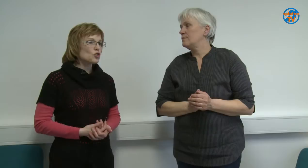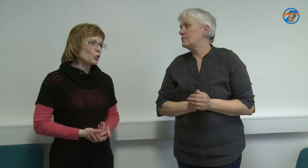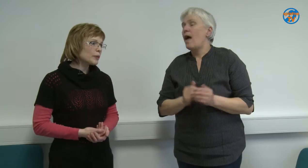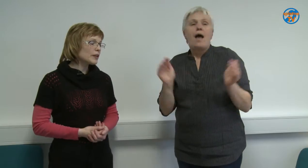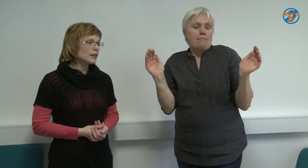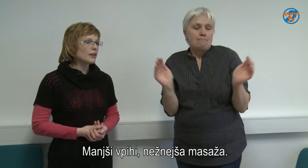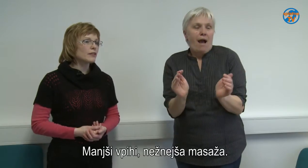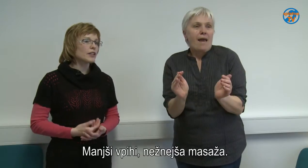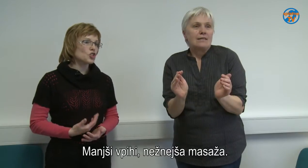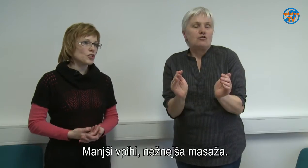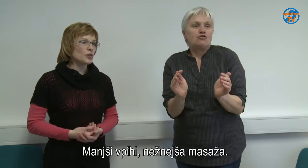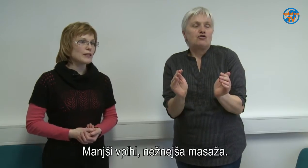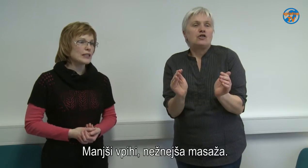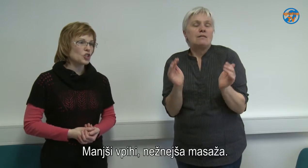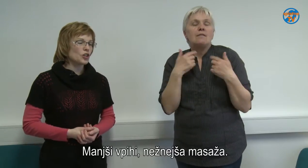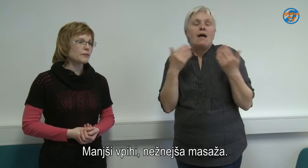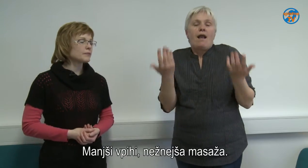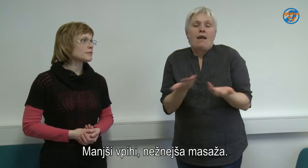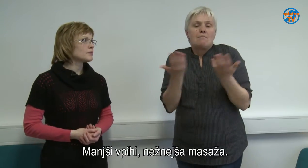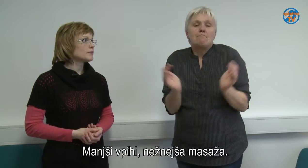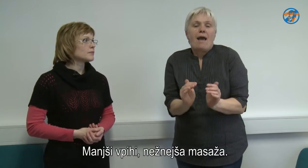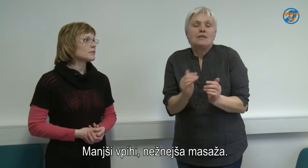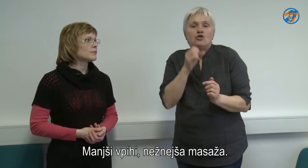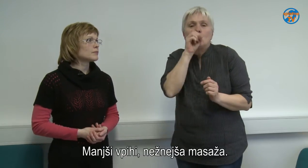Manjše v pihi, nežnejša masaža.